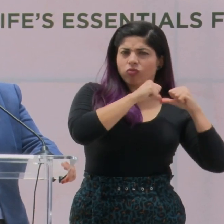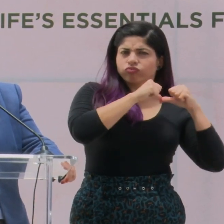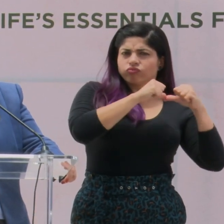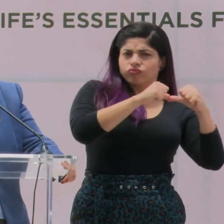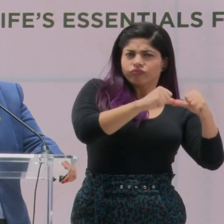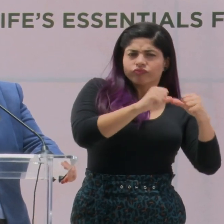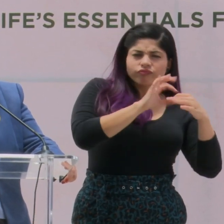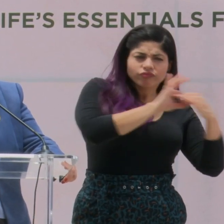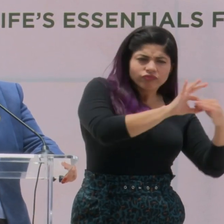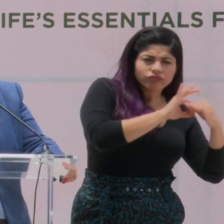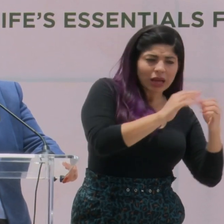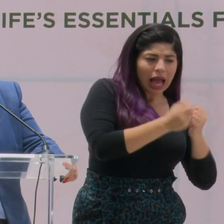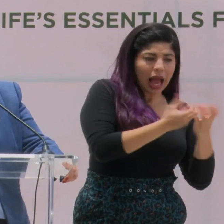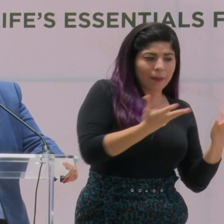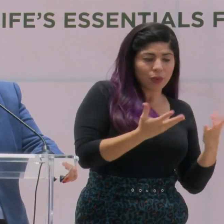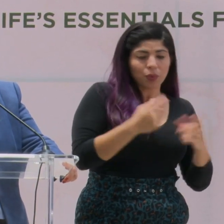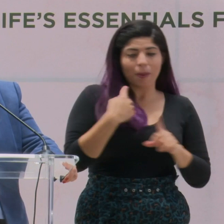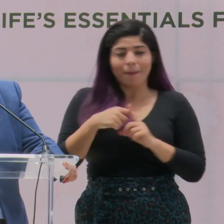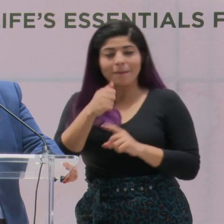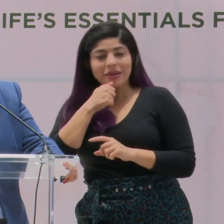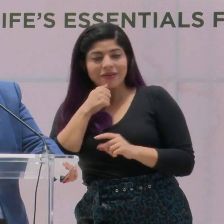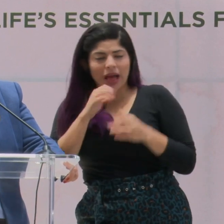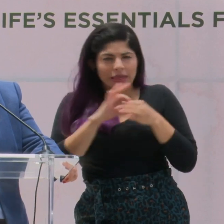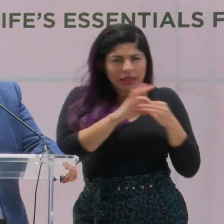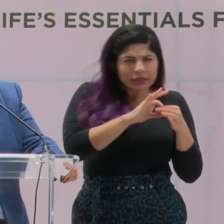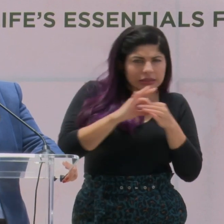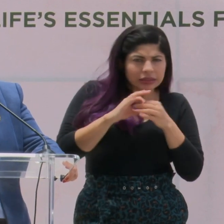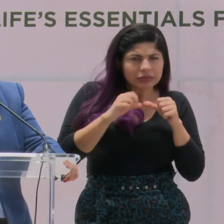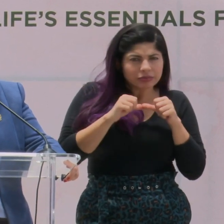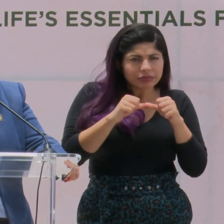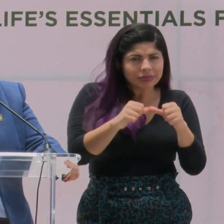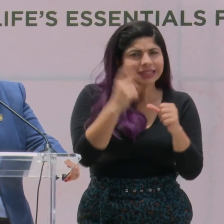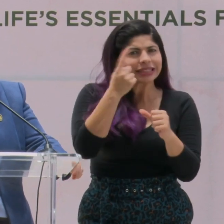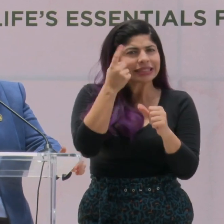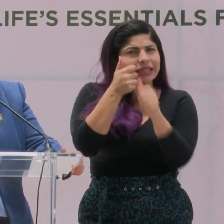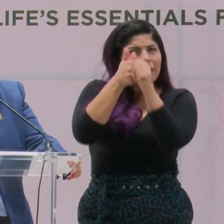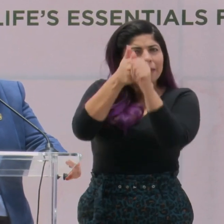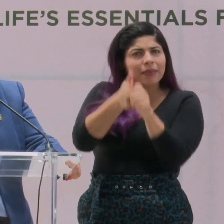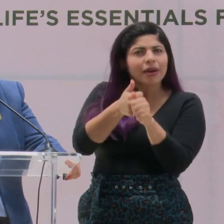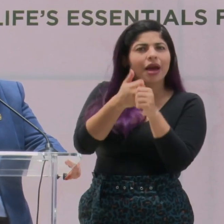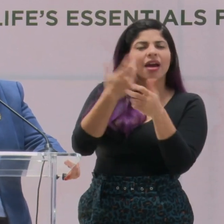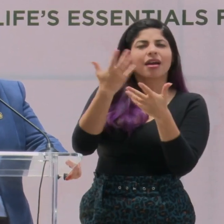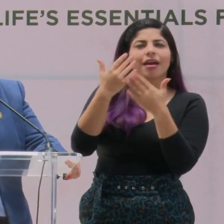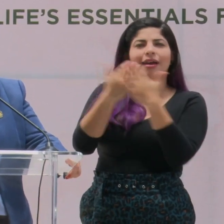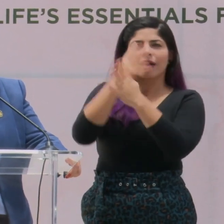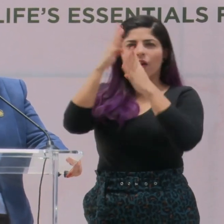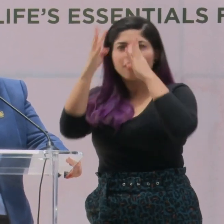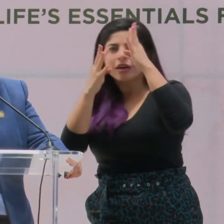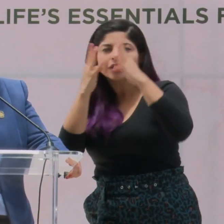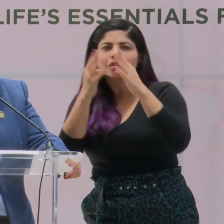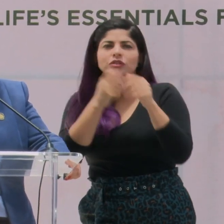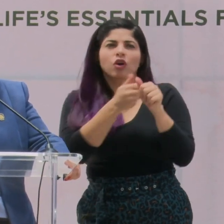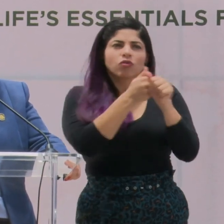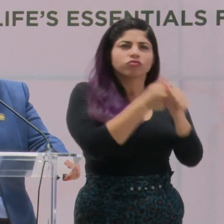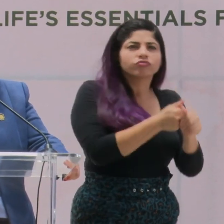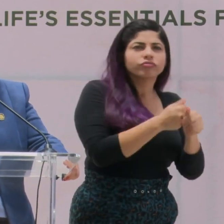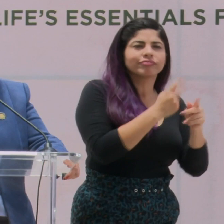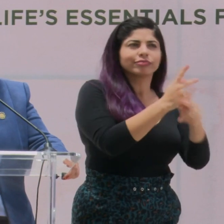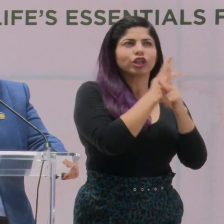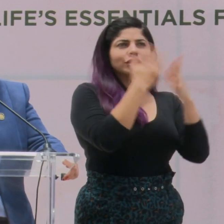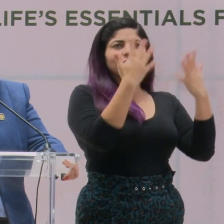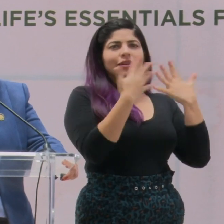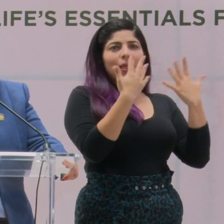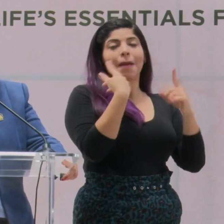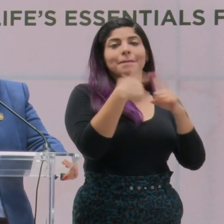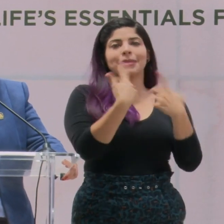conjunto entre el sector público y privado, siempre bajo los ejes de la innovación, la sostenibilidad y